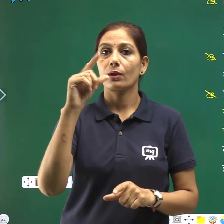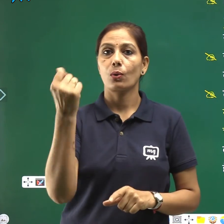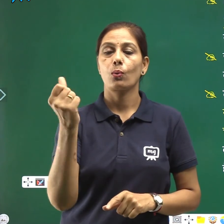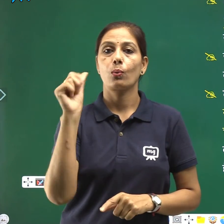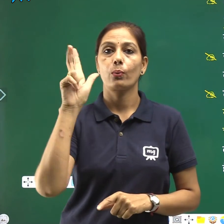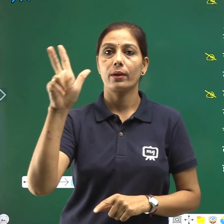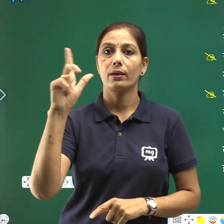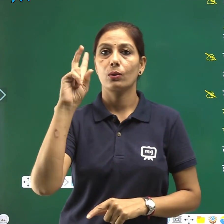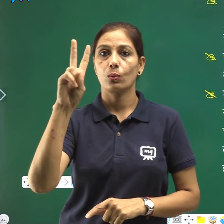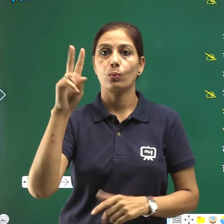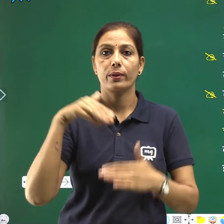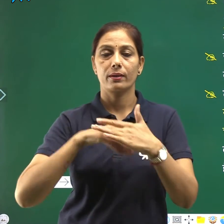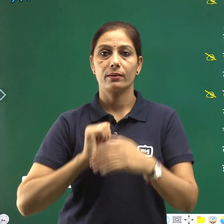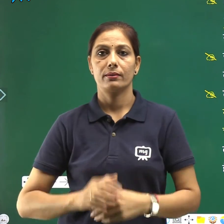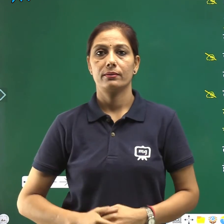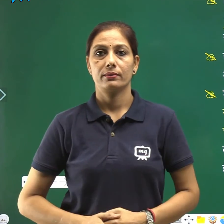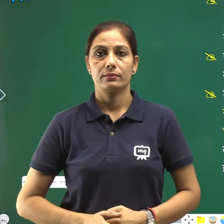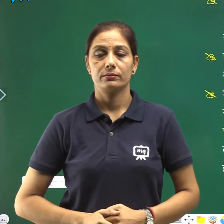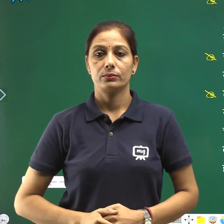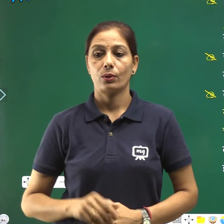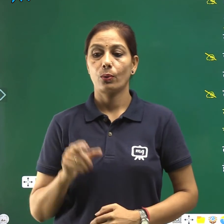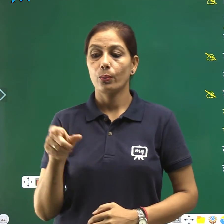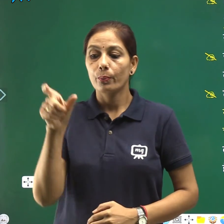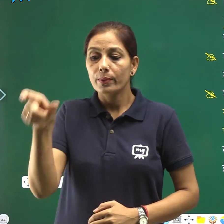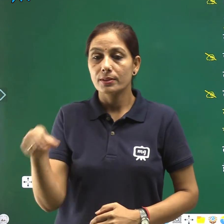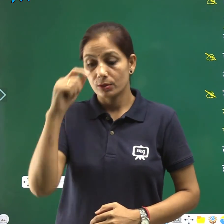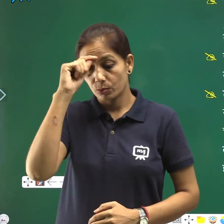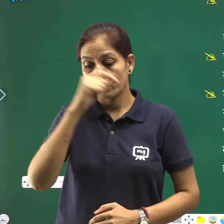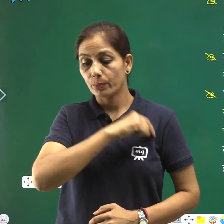उनकी मृत्ति हो गई